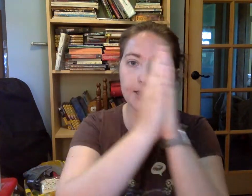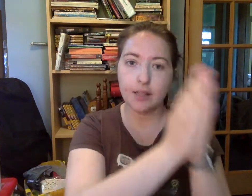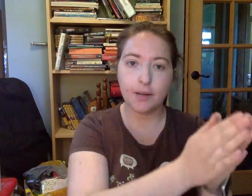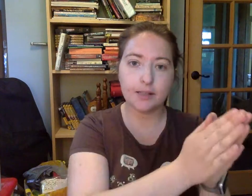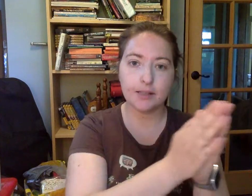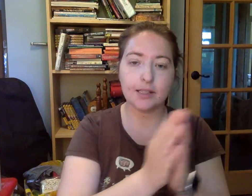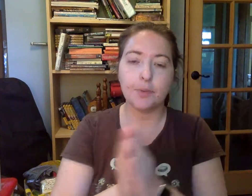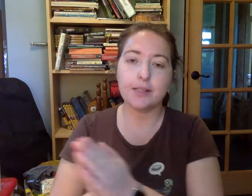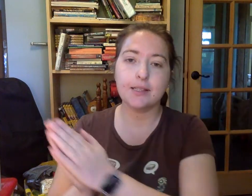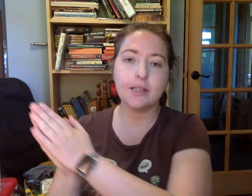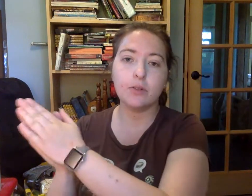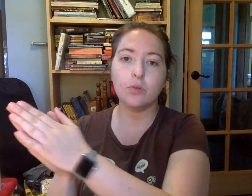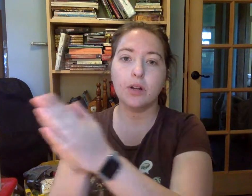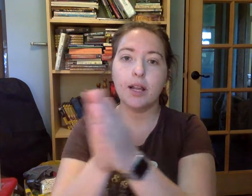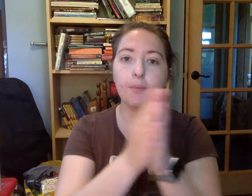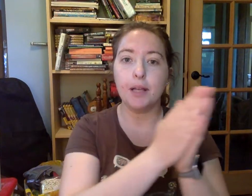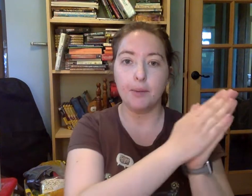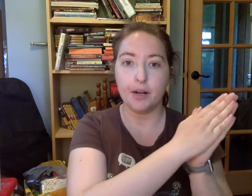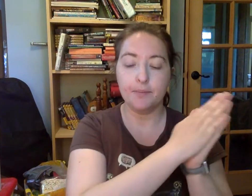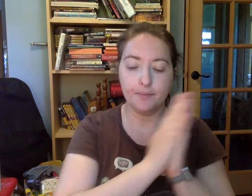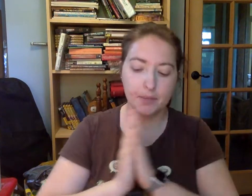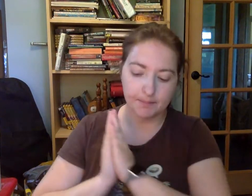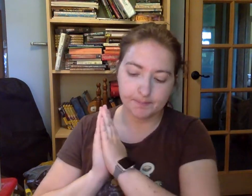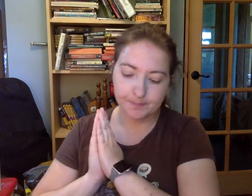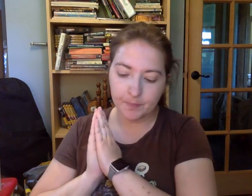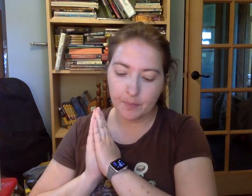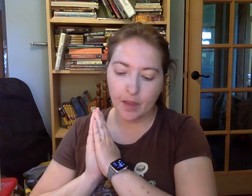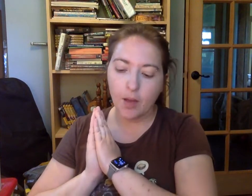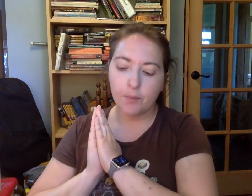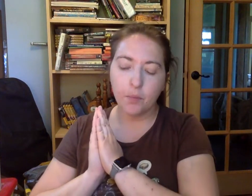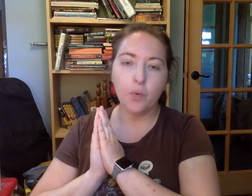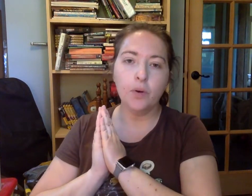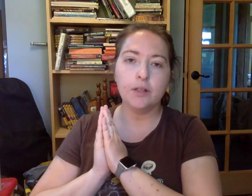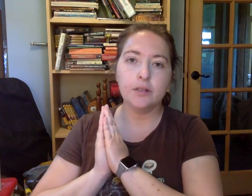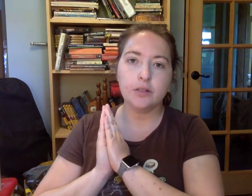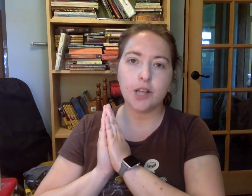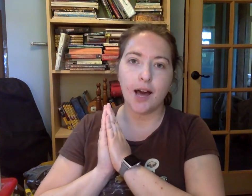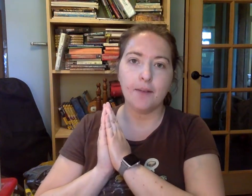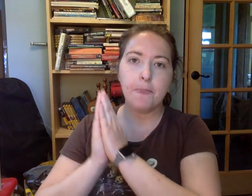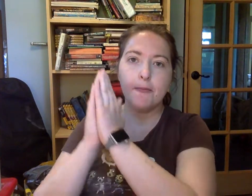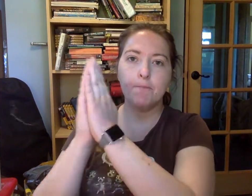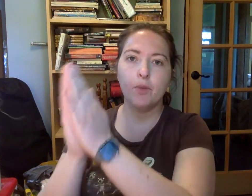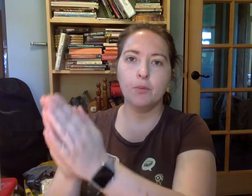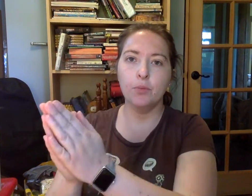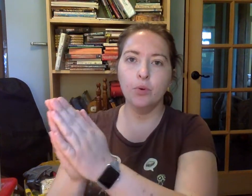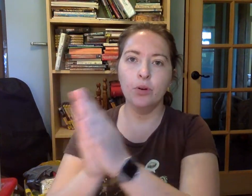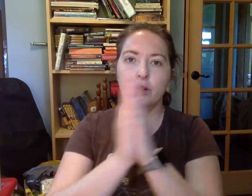sílabas, después decir toda la palabra. Bien. Mucha. Mucha.